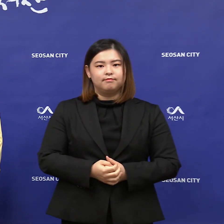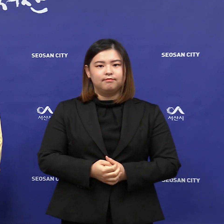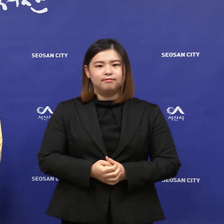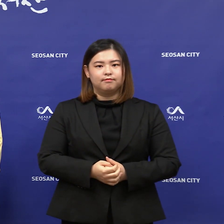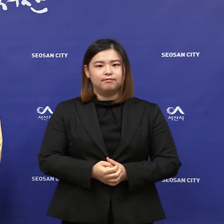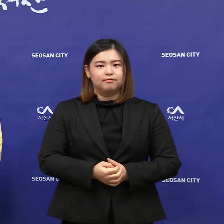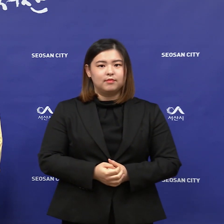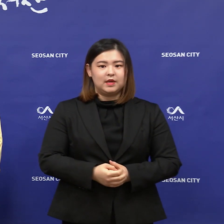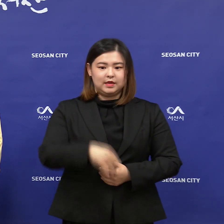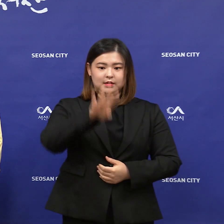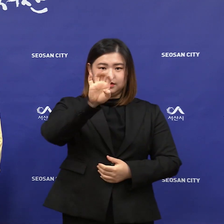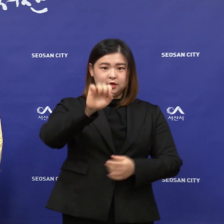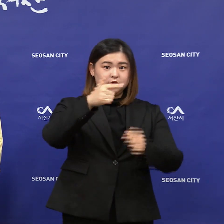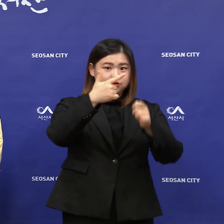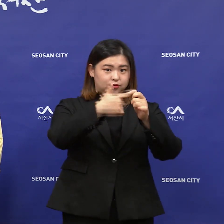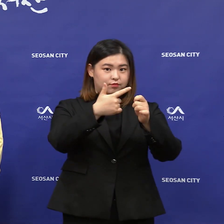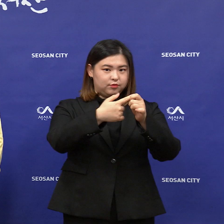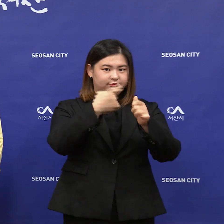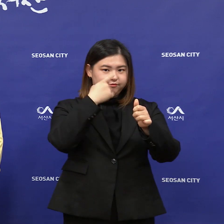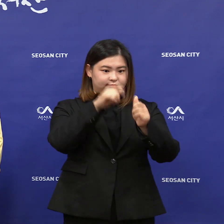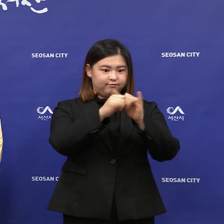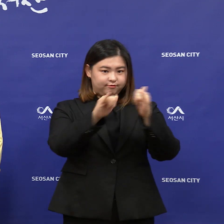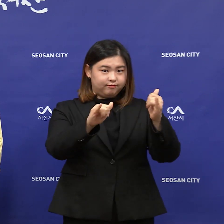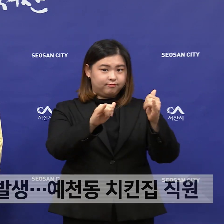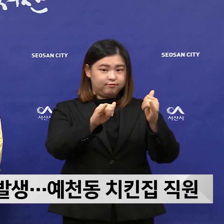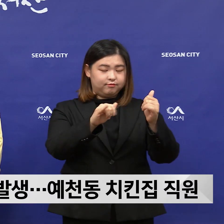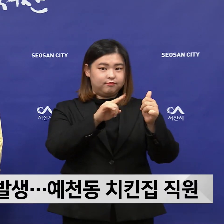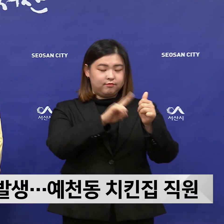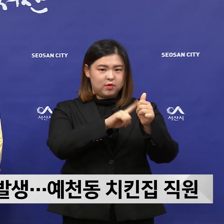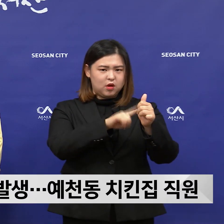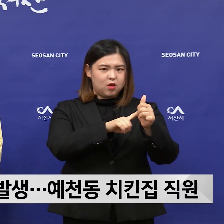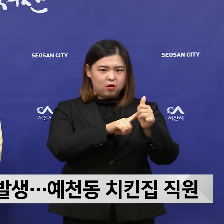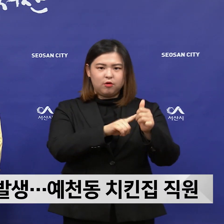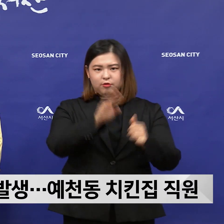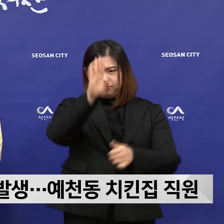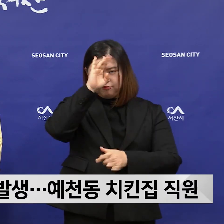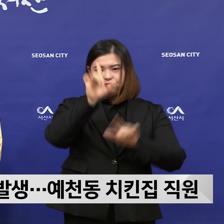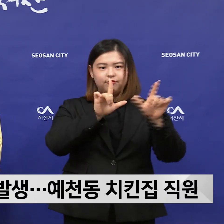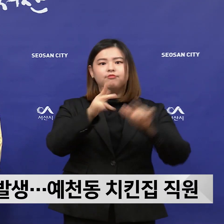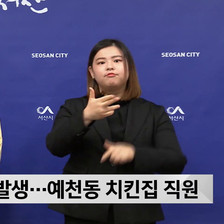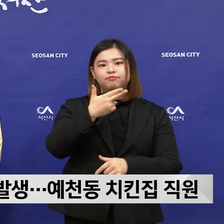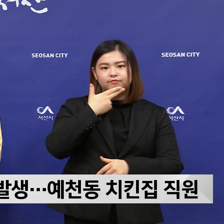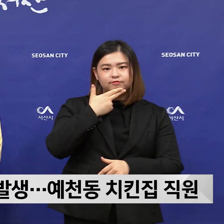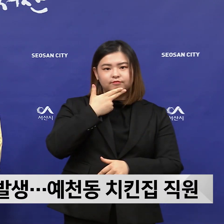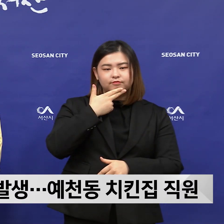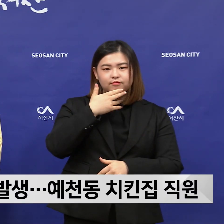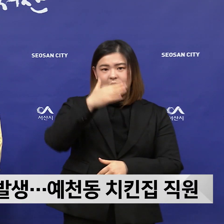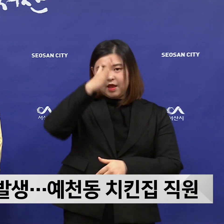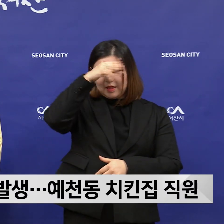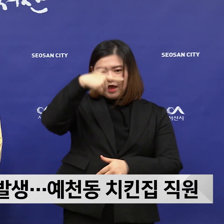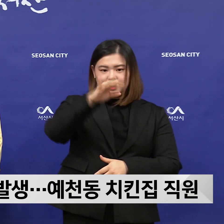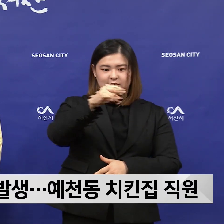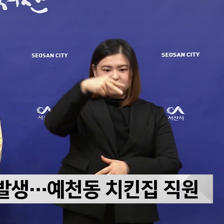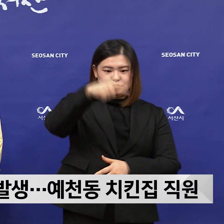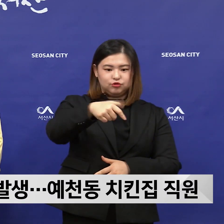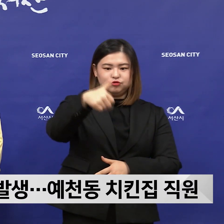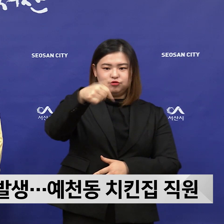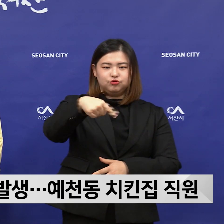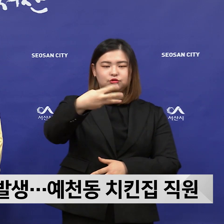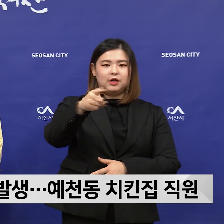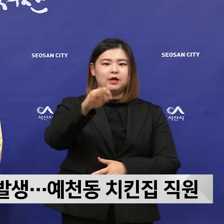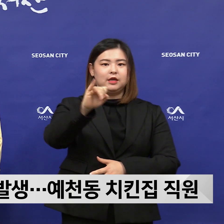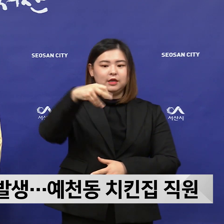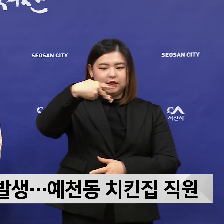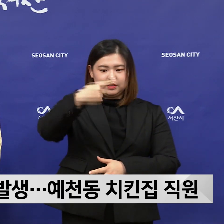서산 46번 확진자는 무증상자로 닭장수 후라이드 예천점에 근무하는